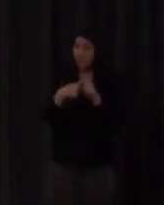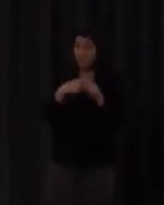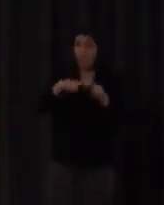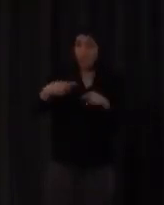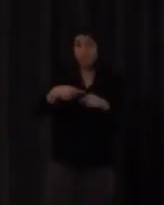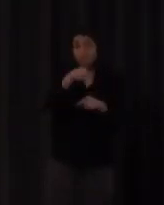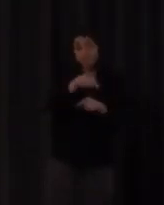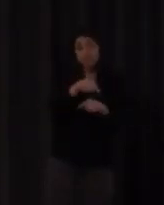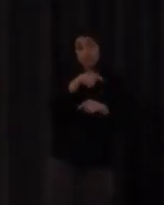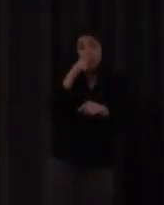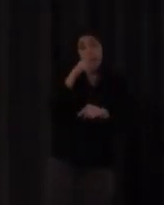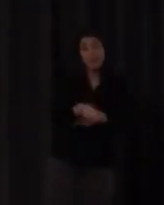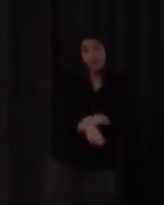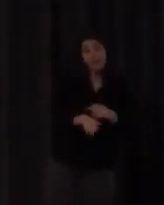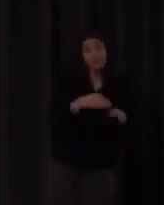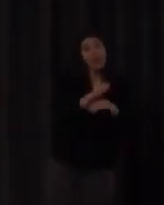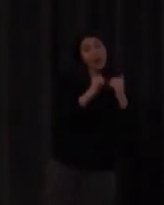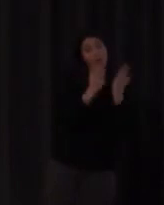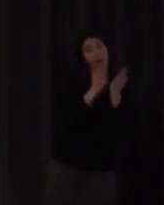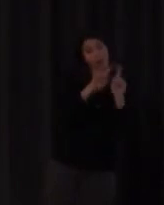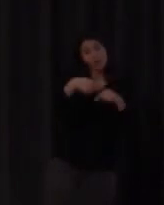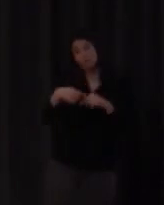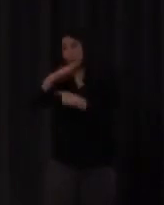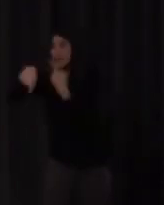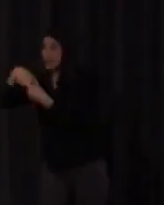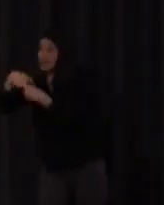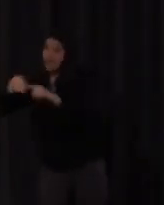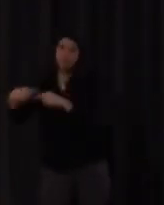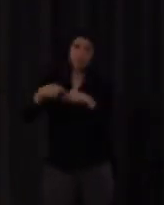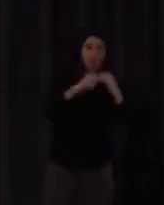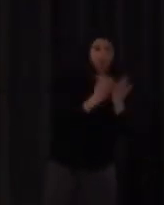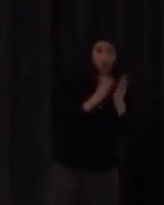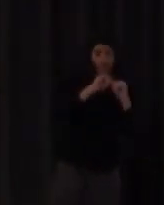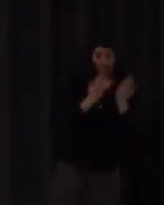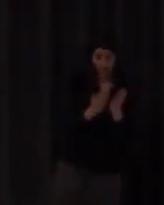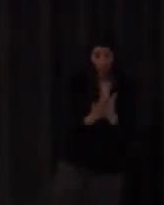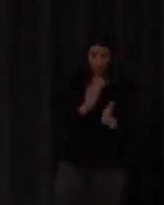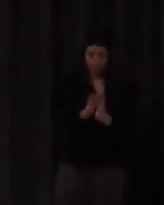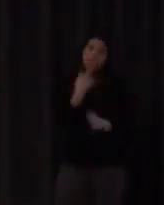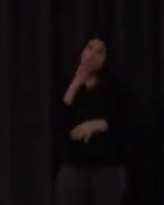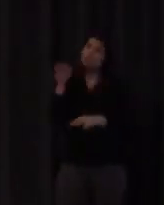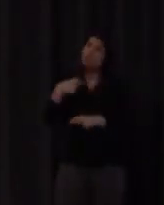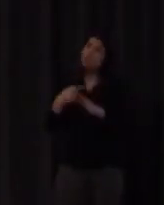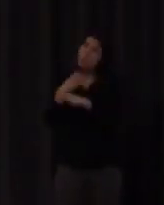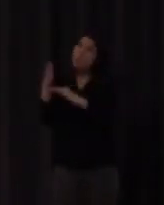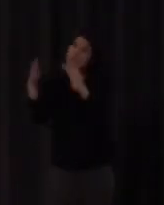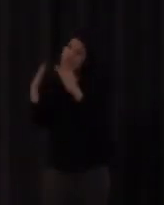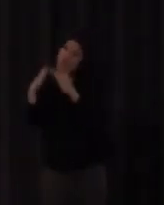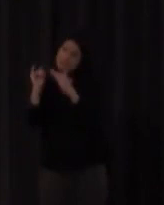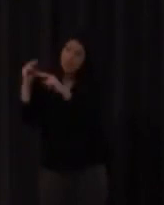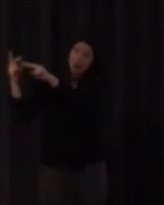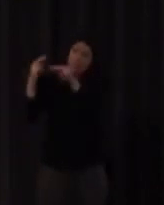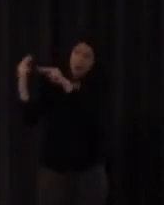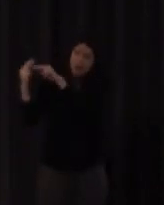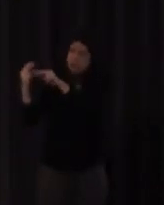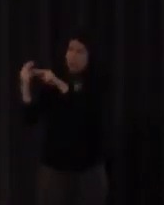cuentan como si estamos en casa y estamos cenando y por lo general ocurre siempre lo mismo es el único sordo y pues se están hablando